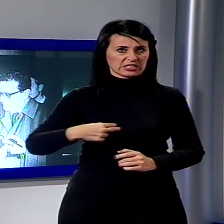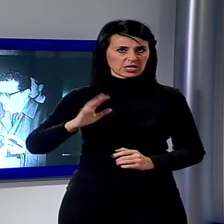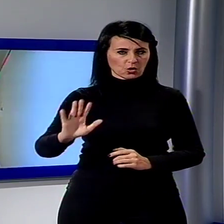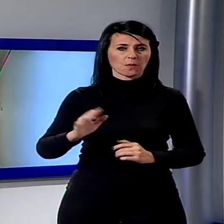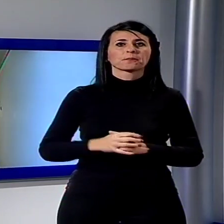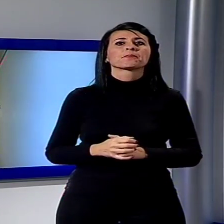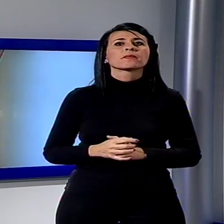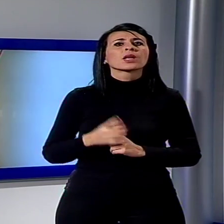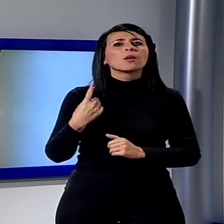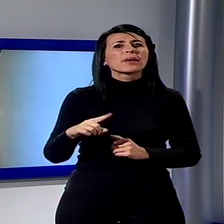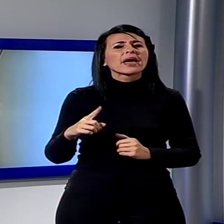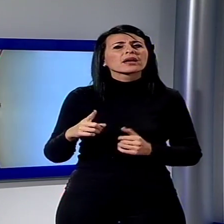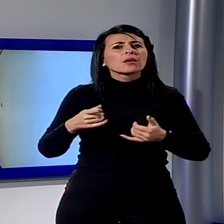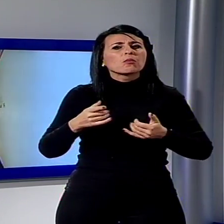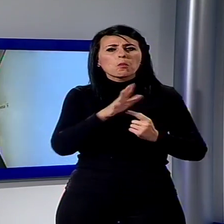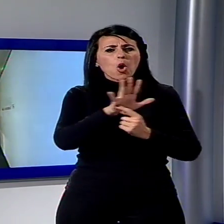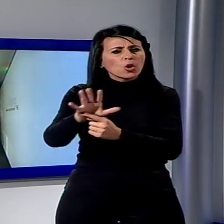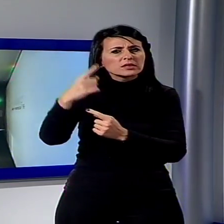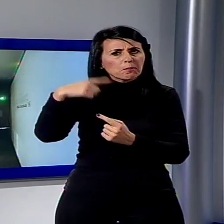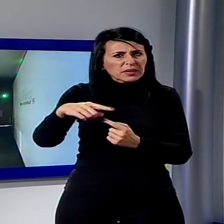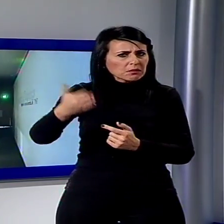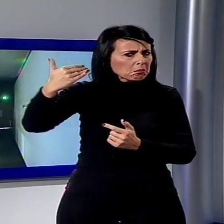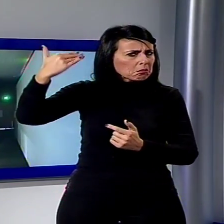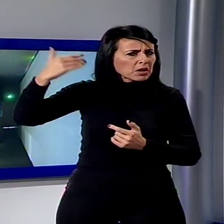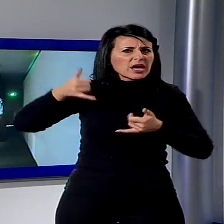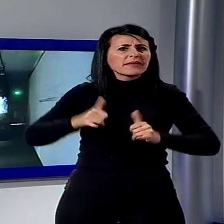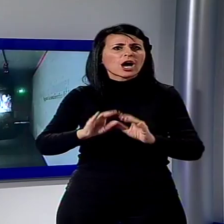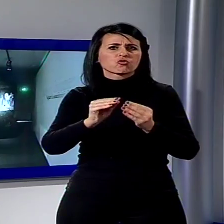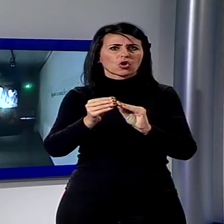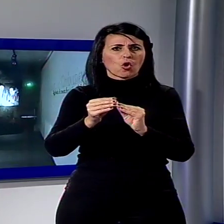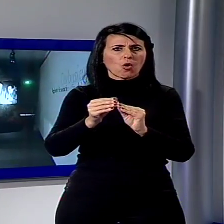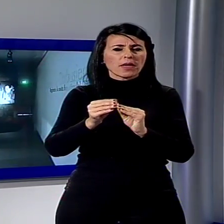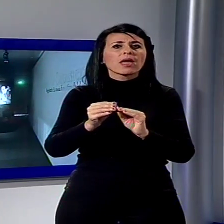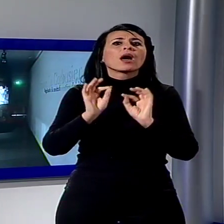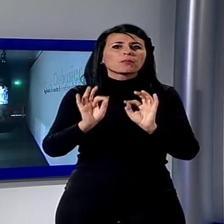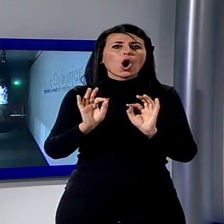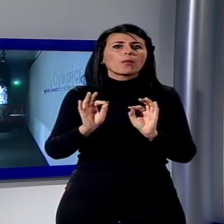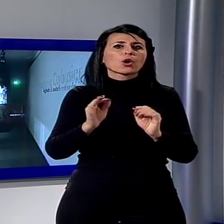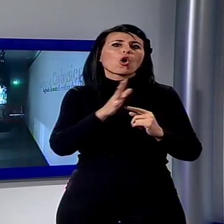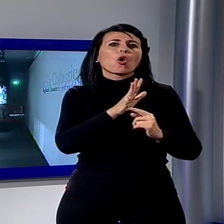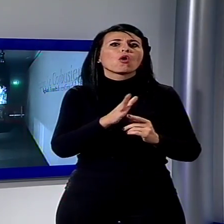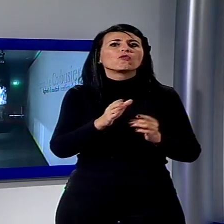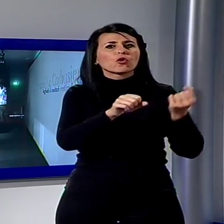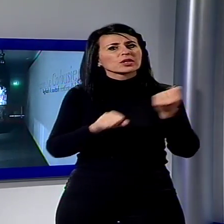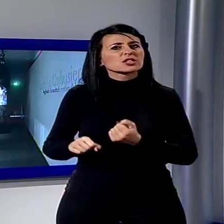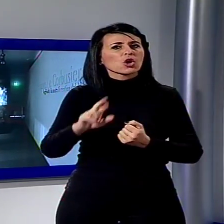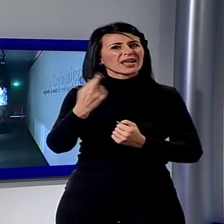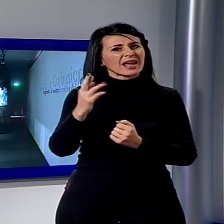ripercorrere la genesi di quell'avvenimento è stata allestita presso la fondazione Ragghianti una mostra documentale e una giornata di